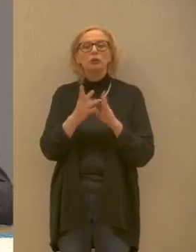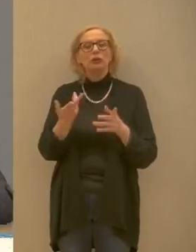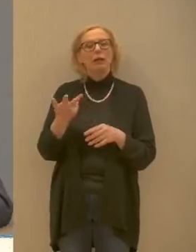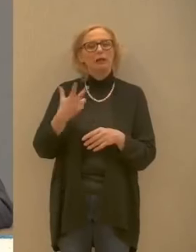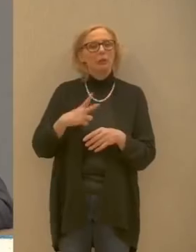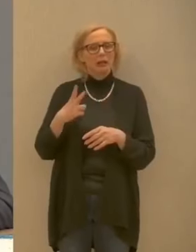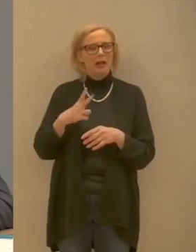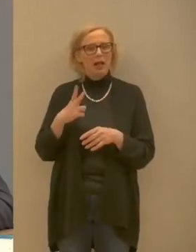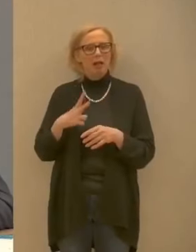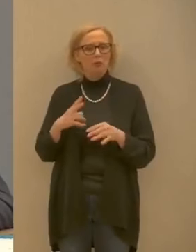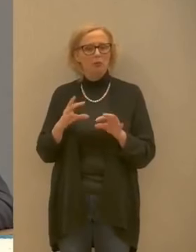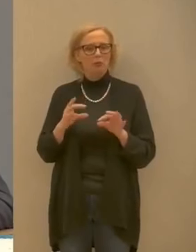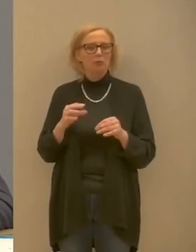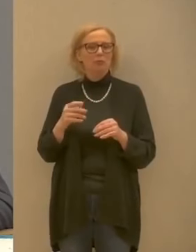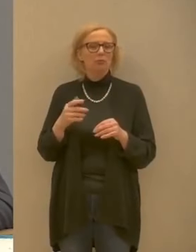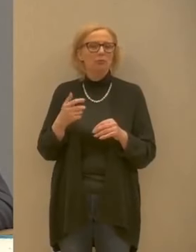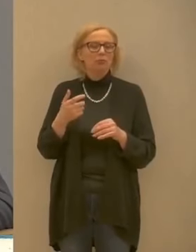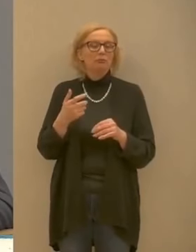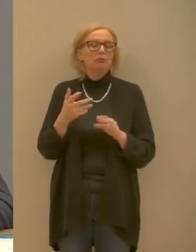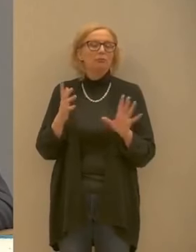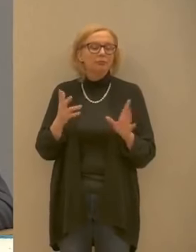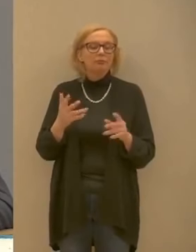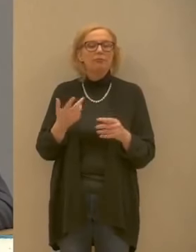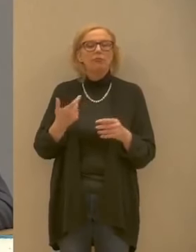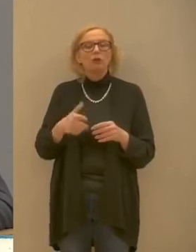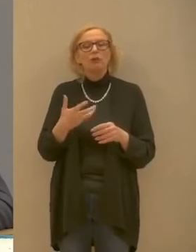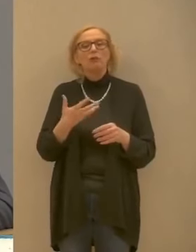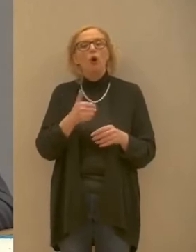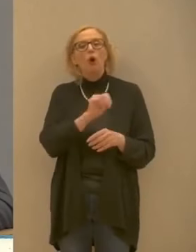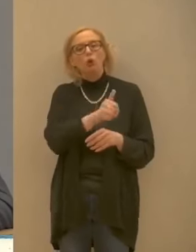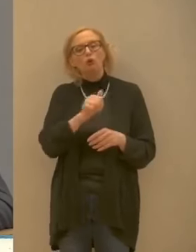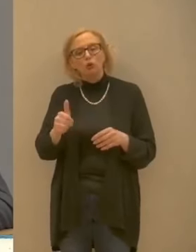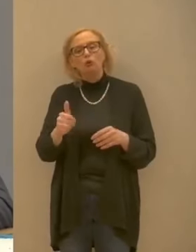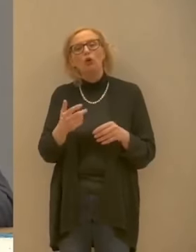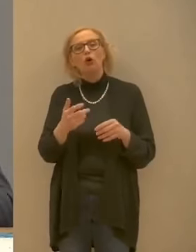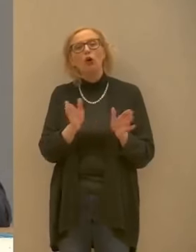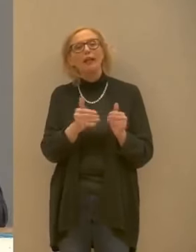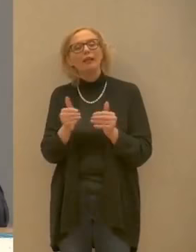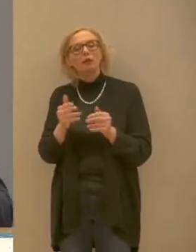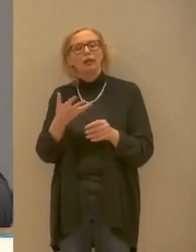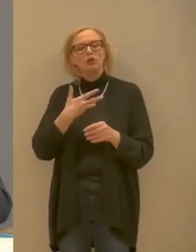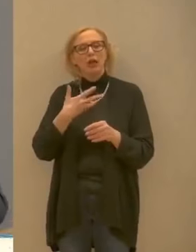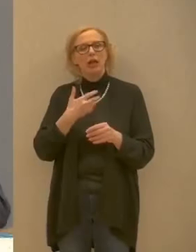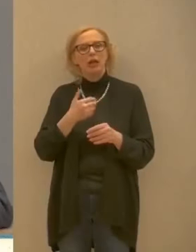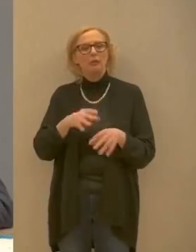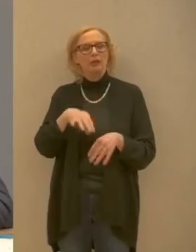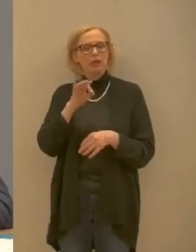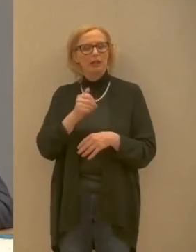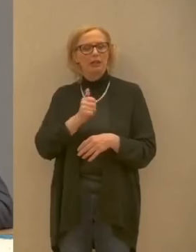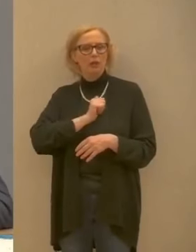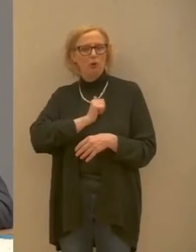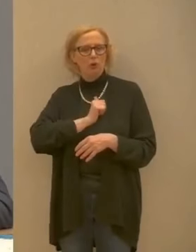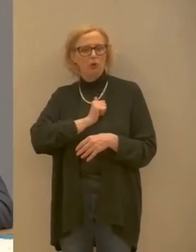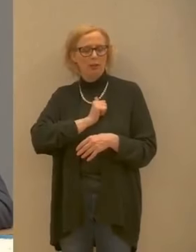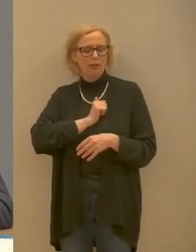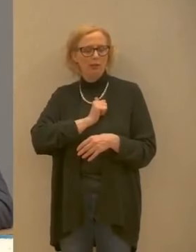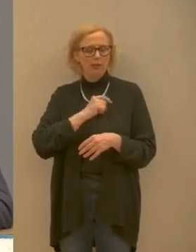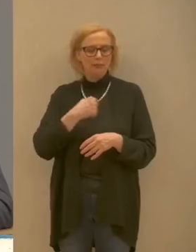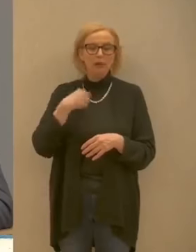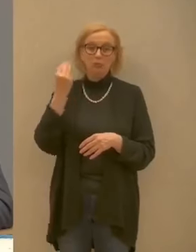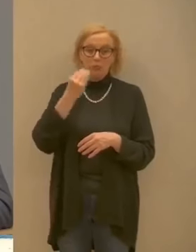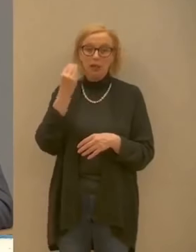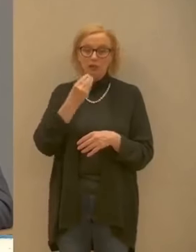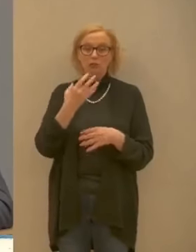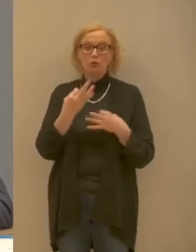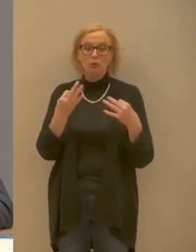come sapete anche autonoma delle categorie però l'auspicio ritengo corretto possa essere questo